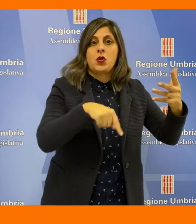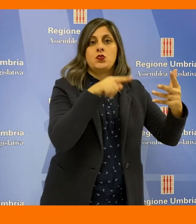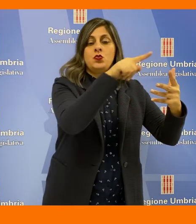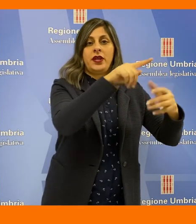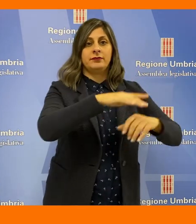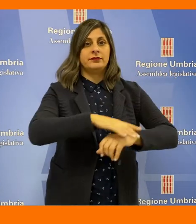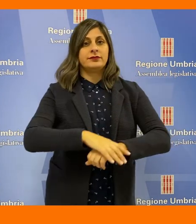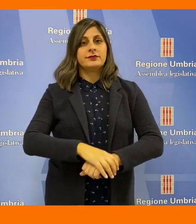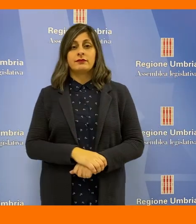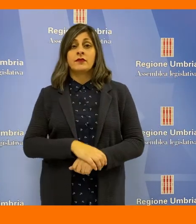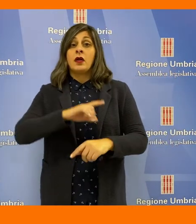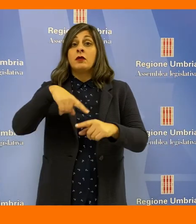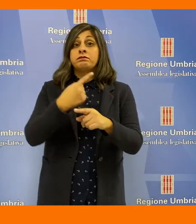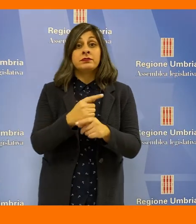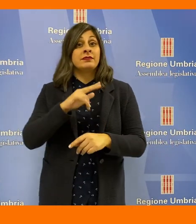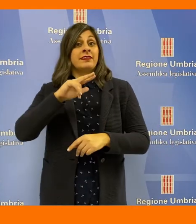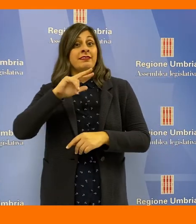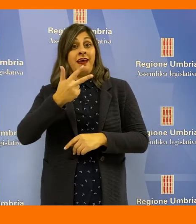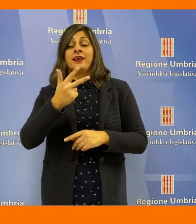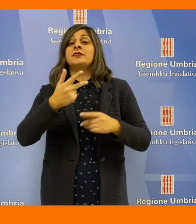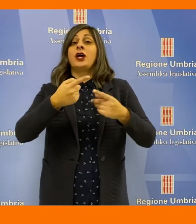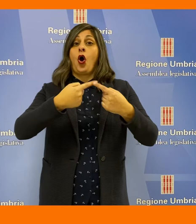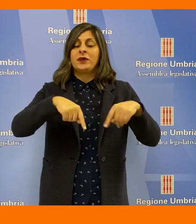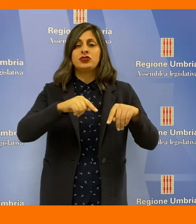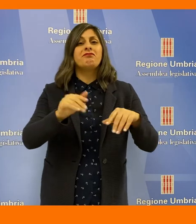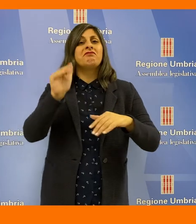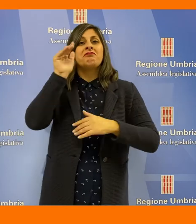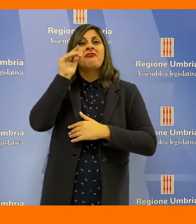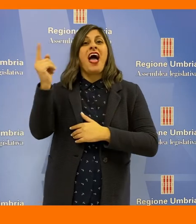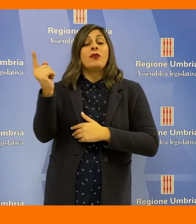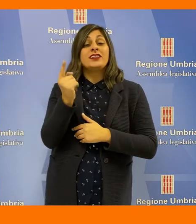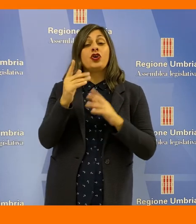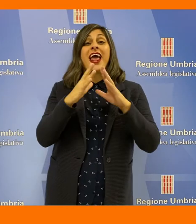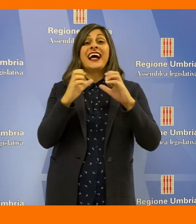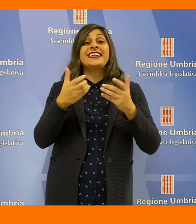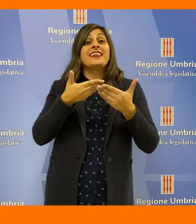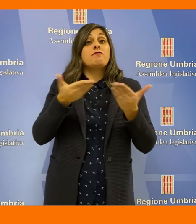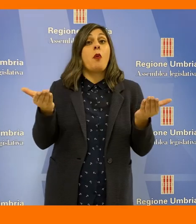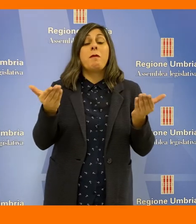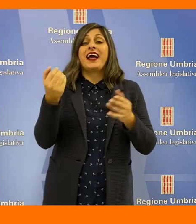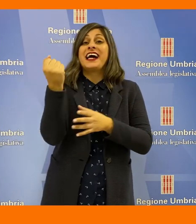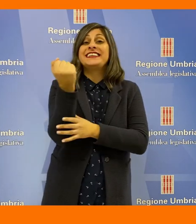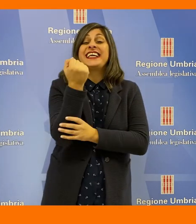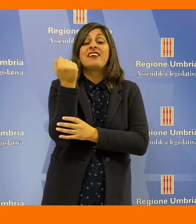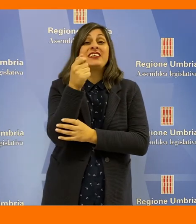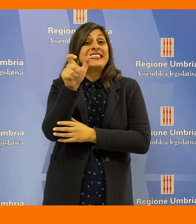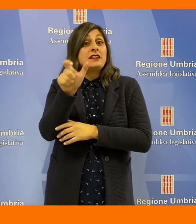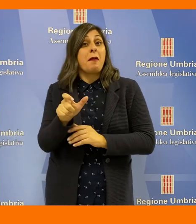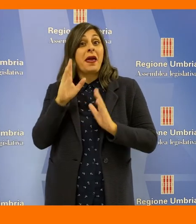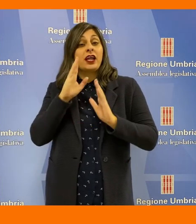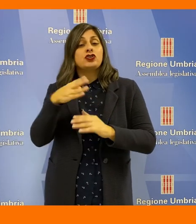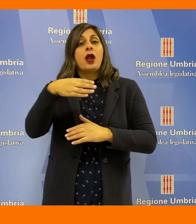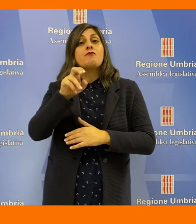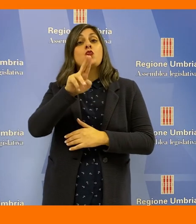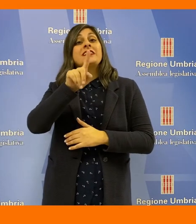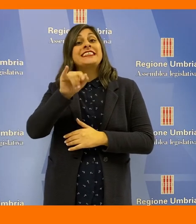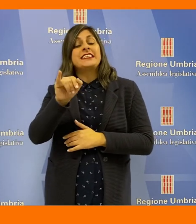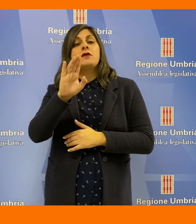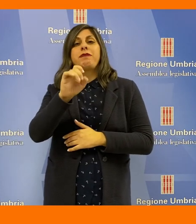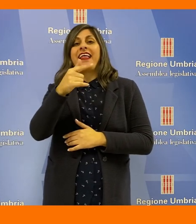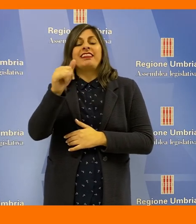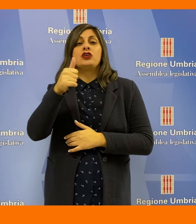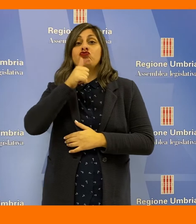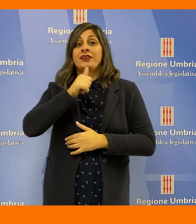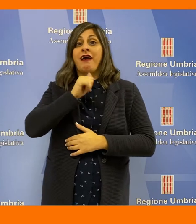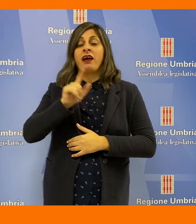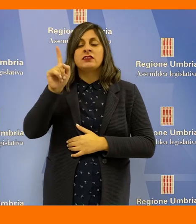rafforzare. E' sempre in terza commissione audizione relativamente all'azienda pubblica di servizi alla persona Muzzibetti di